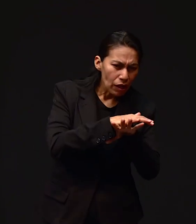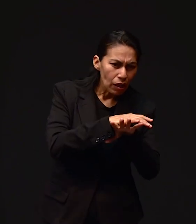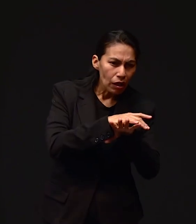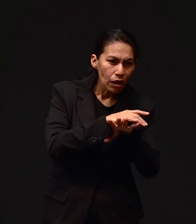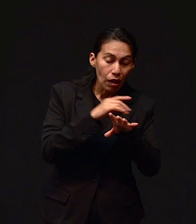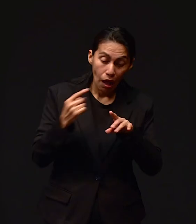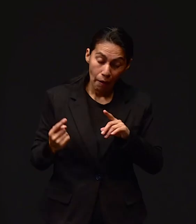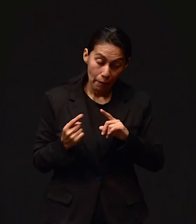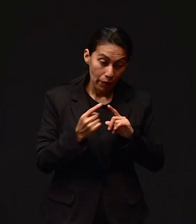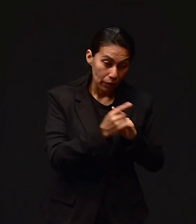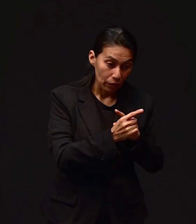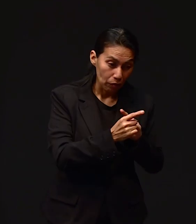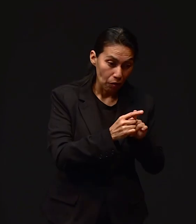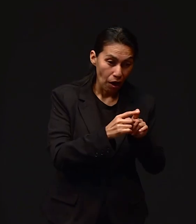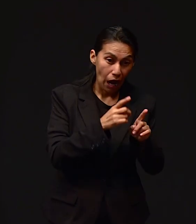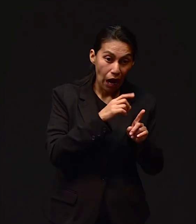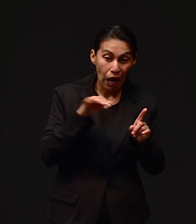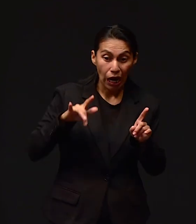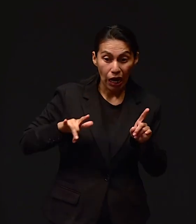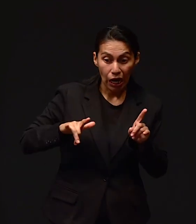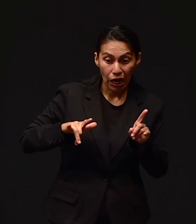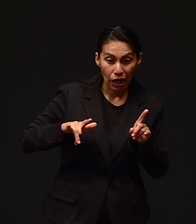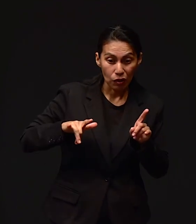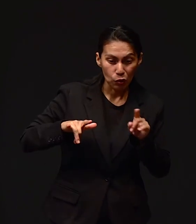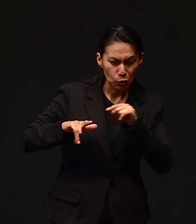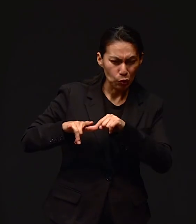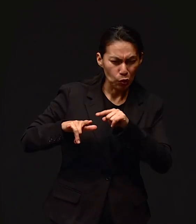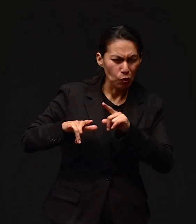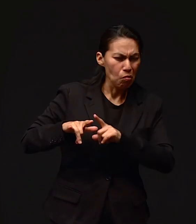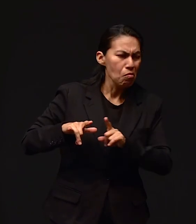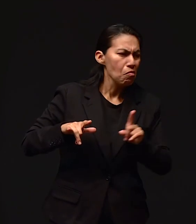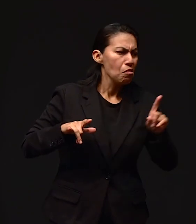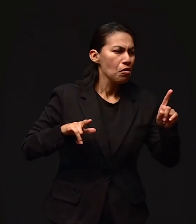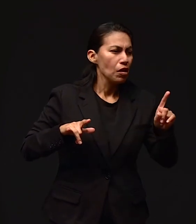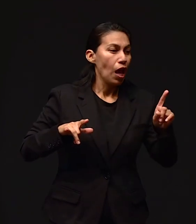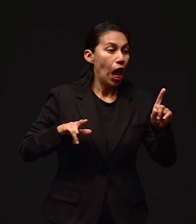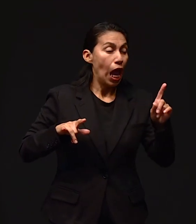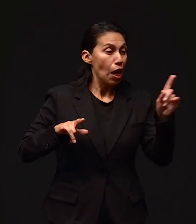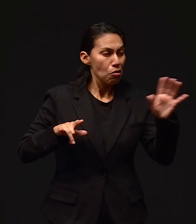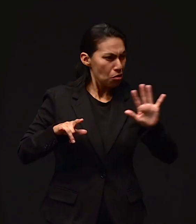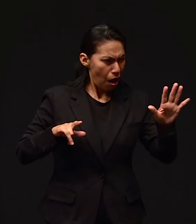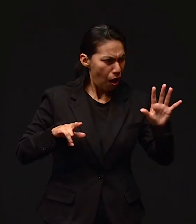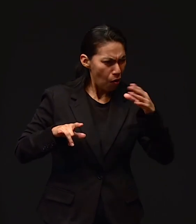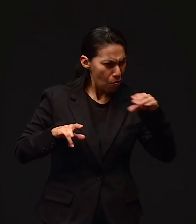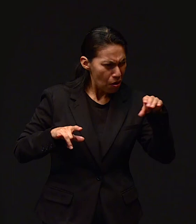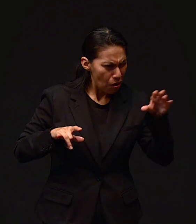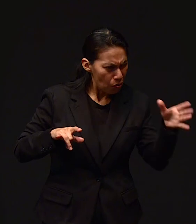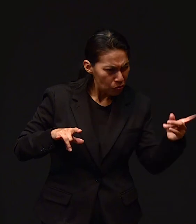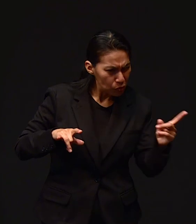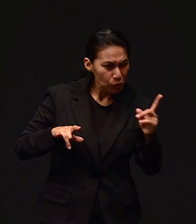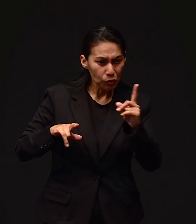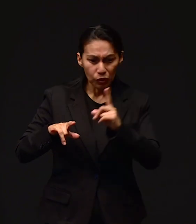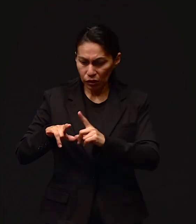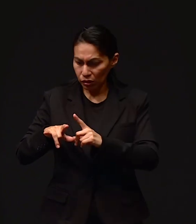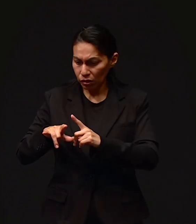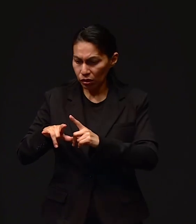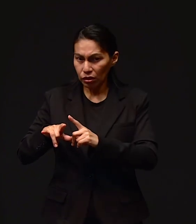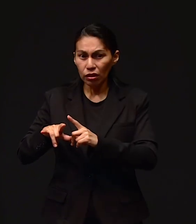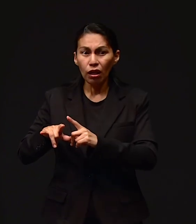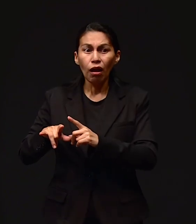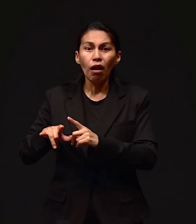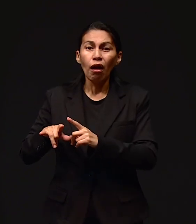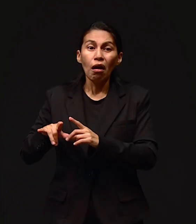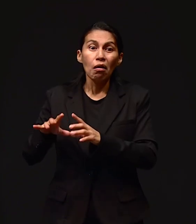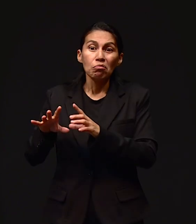entraron y salieron, el carro ya no estaba. Entonces, yo le dije, ¿y tu hijo no tiene dinero